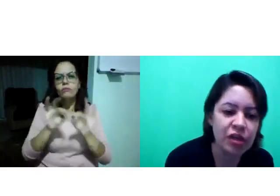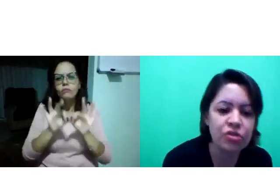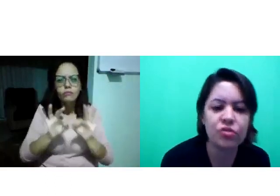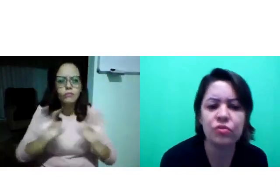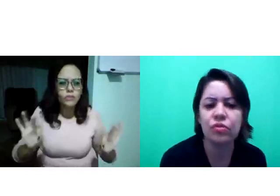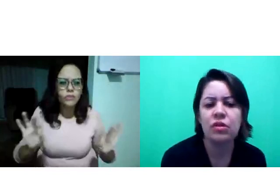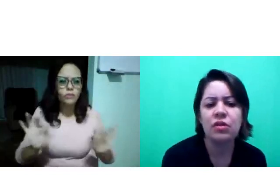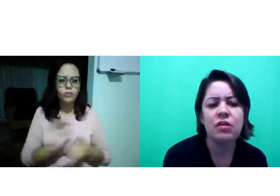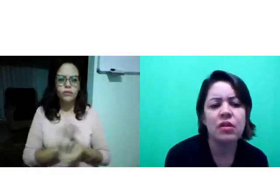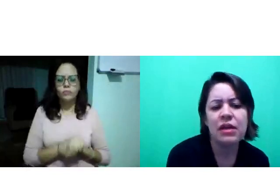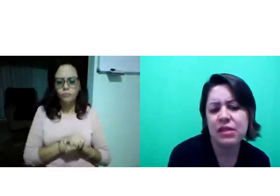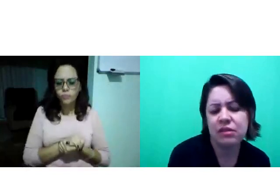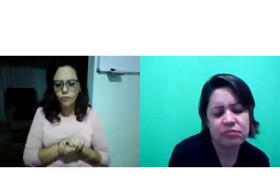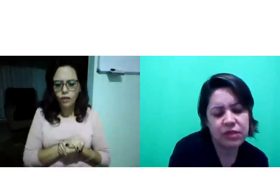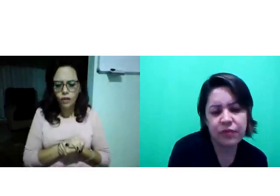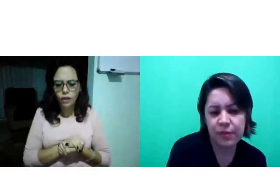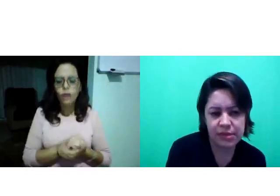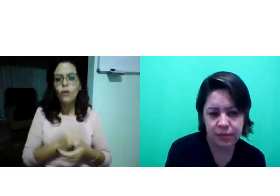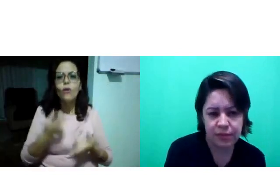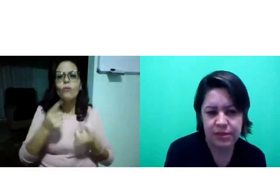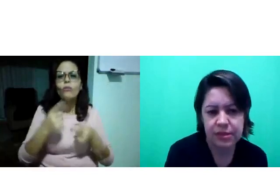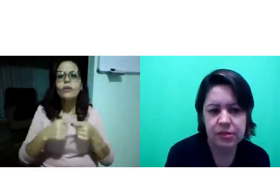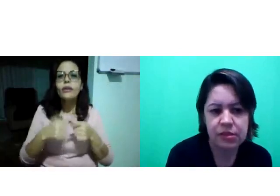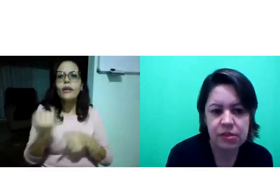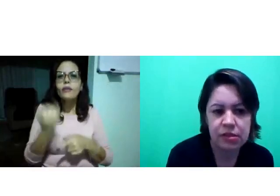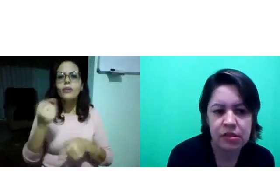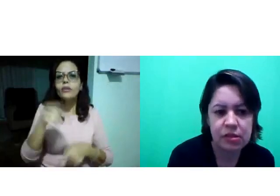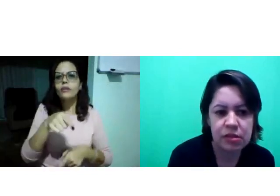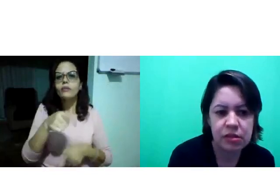é um vídeo. Assim, de forma simples.